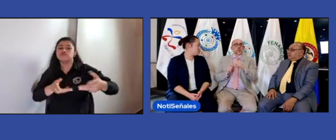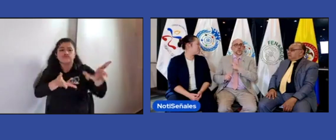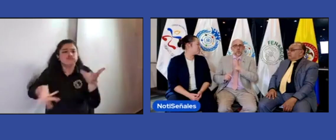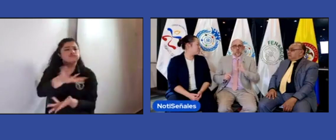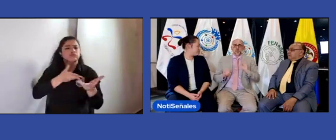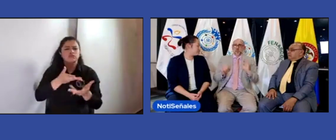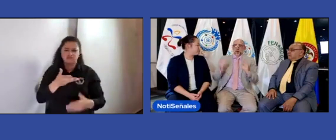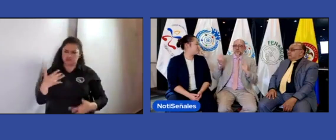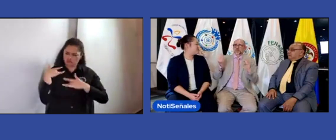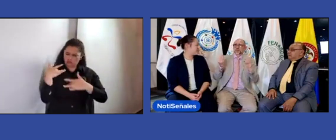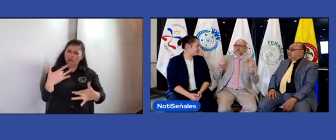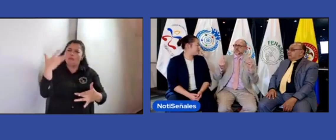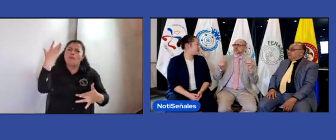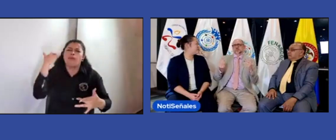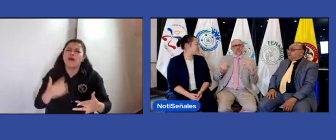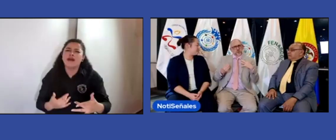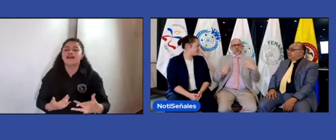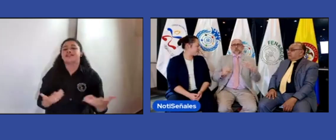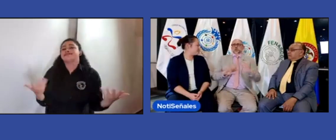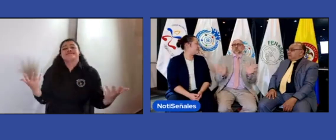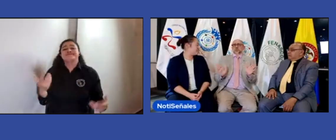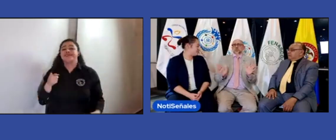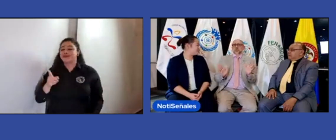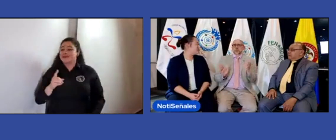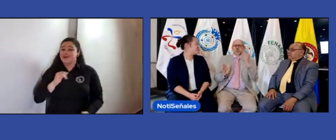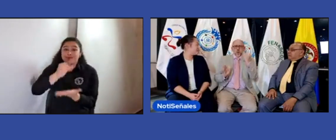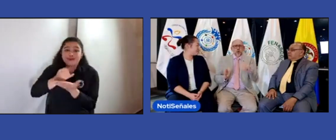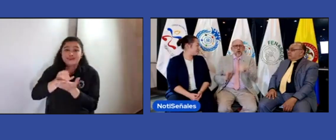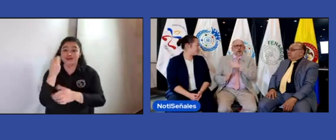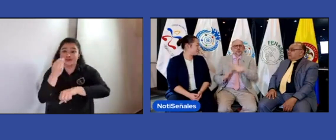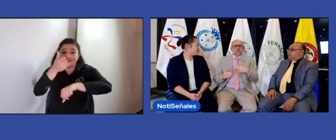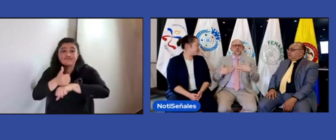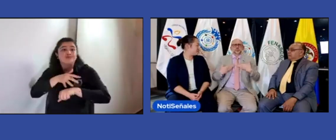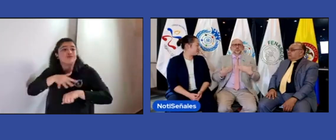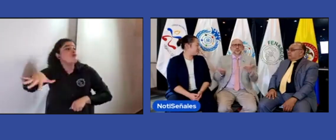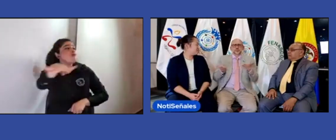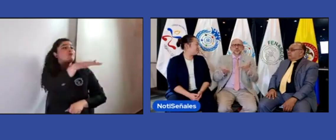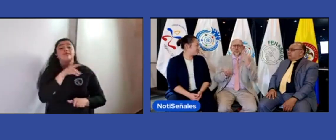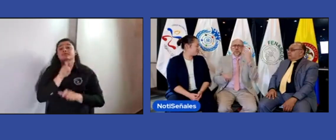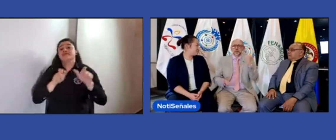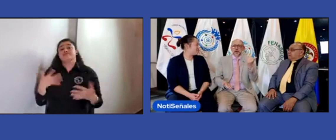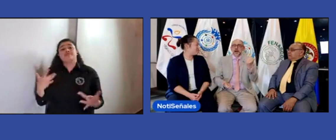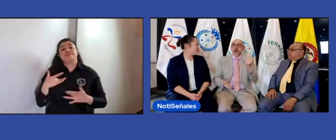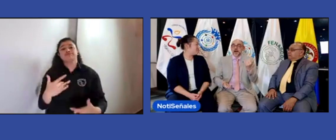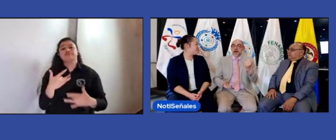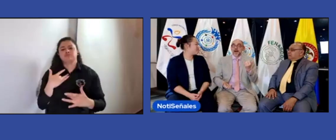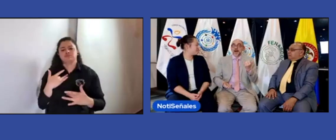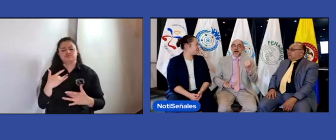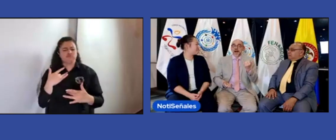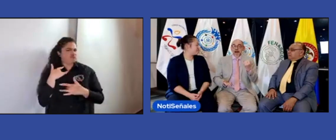tiempo para lo que es la causa del movimiento asociativo. ¿Y por qué lo hacemos?